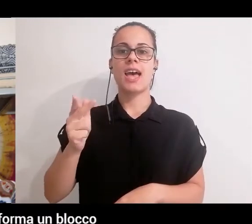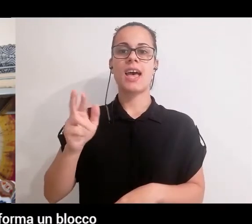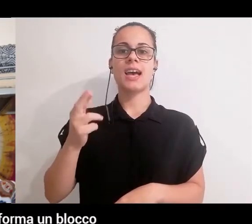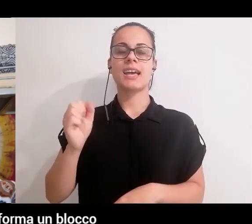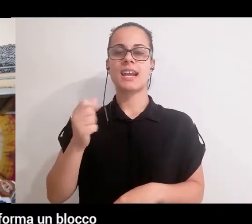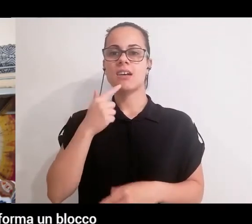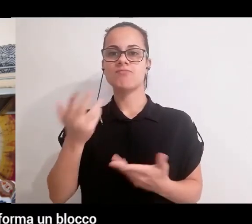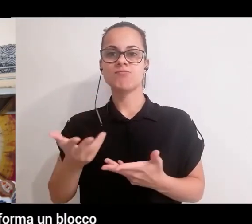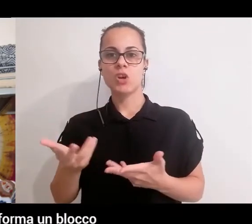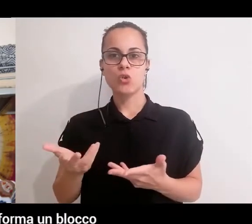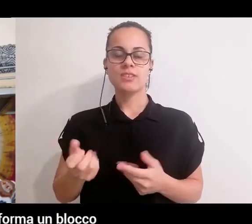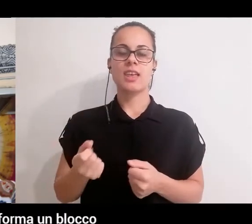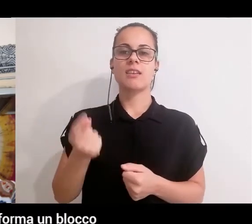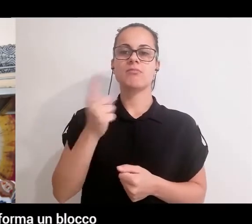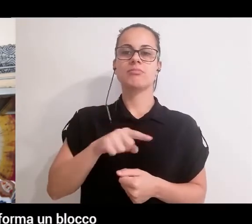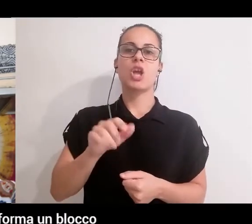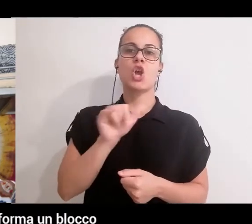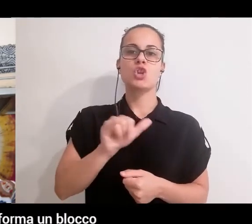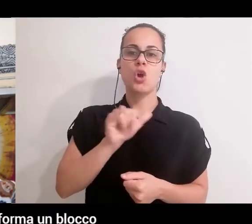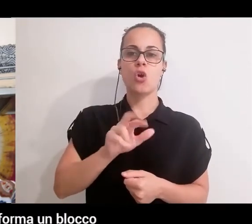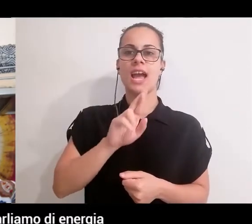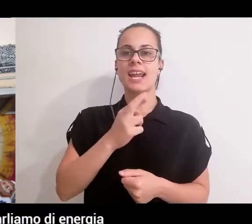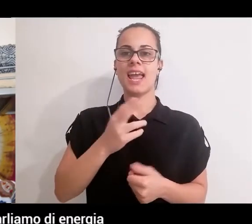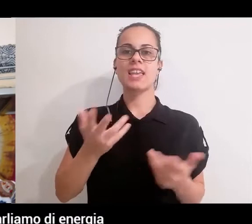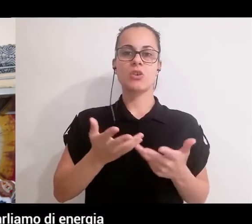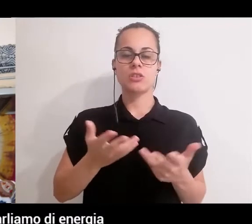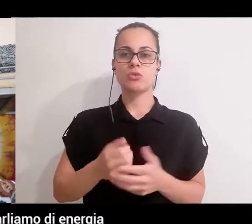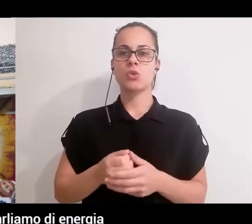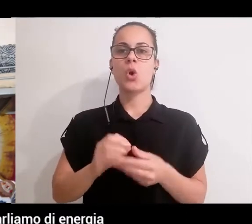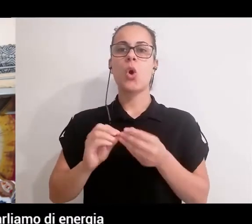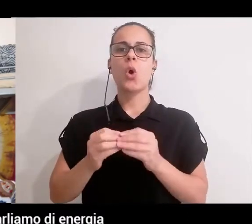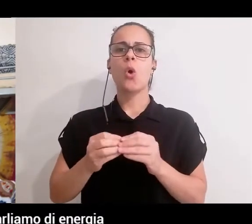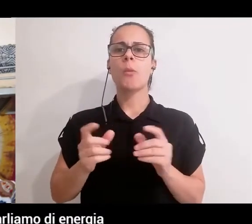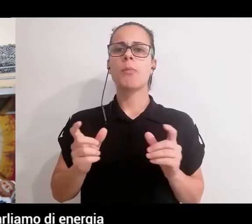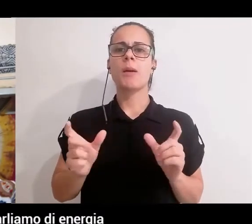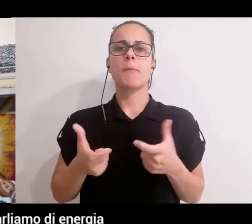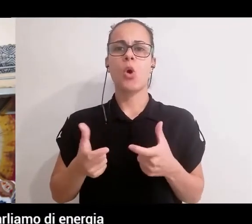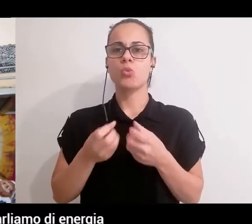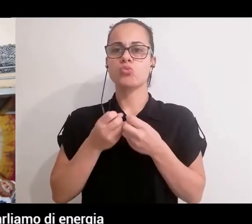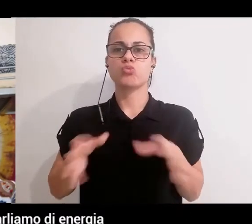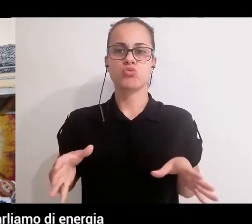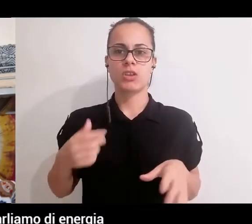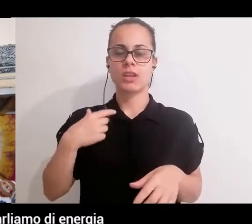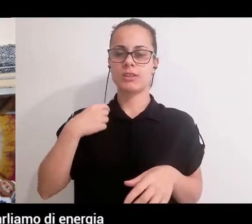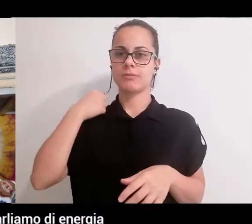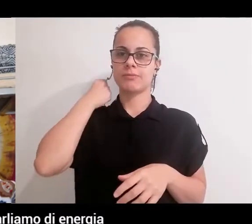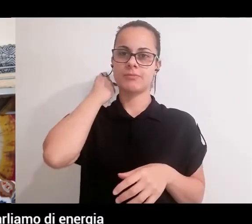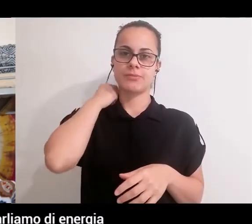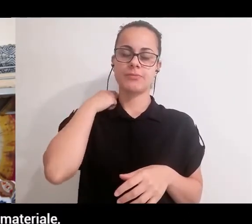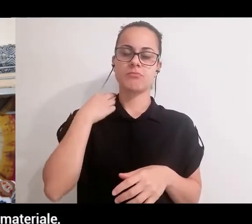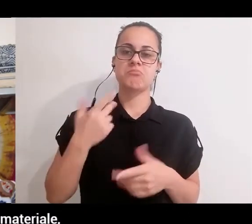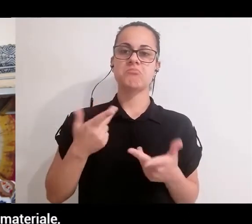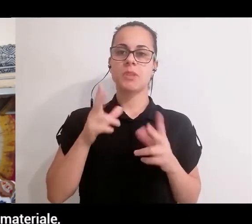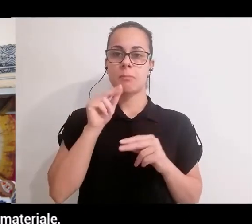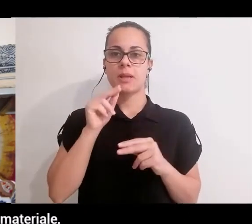un po' di Reiki e un po' di yoga e come si forma un blocco nel nostro sistema energetico. Quando parliamo di